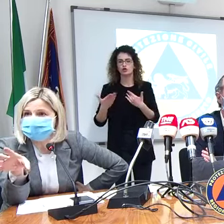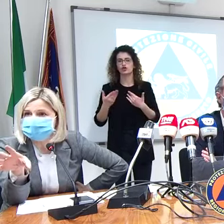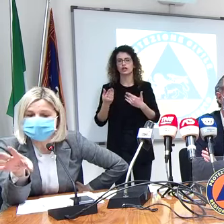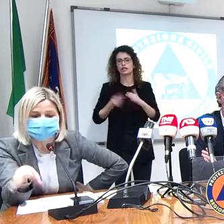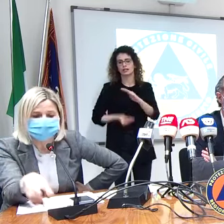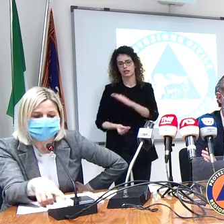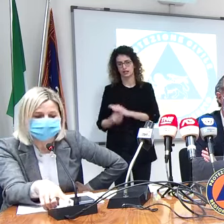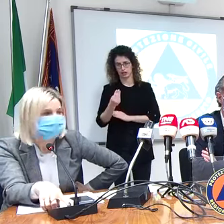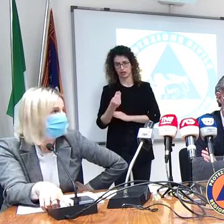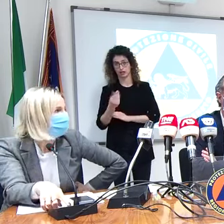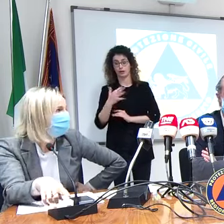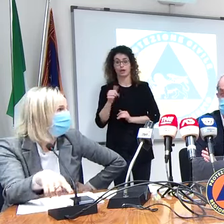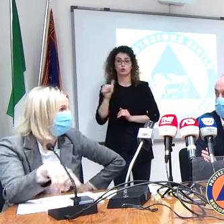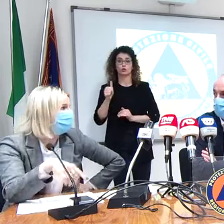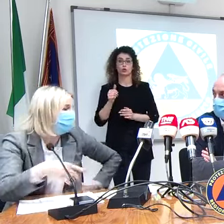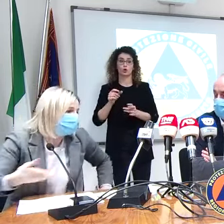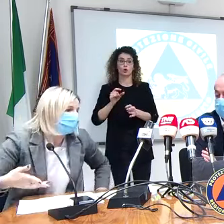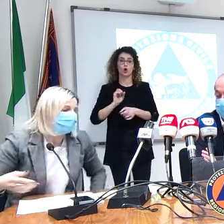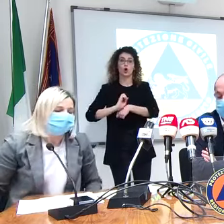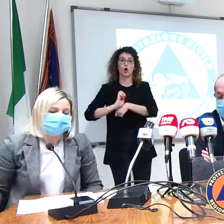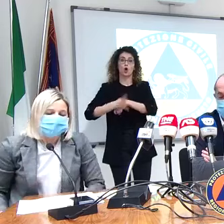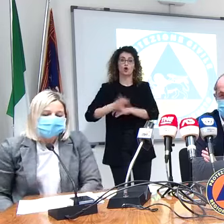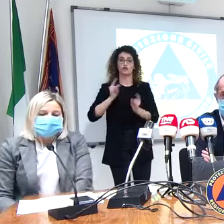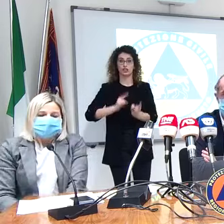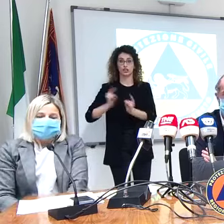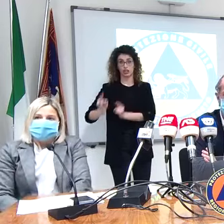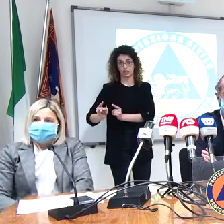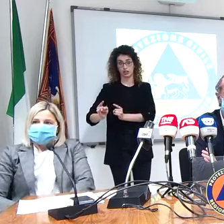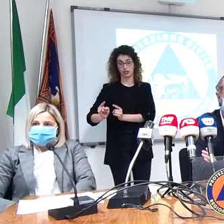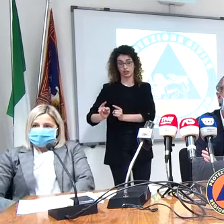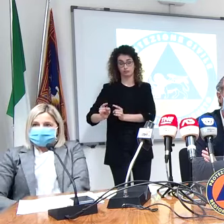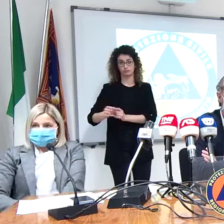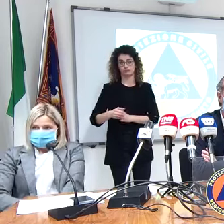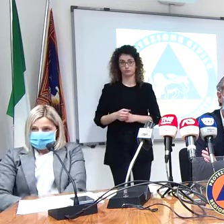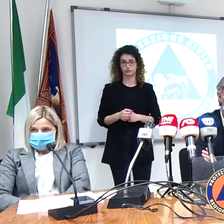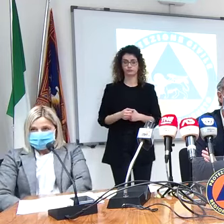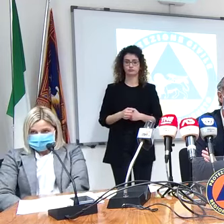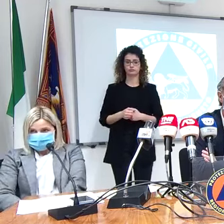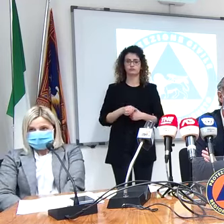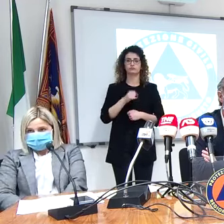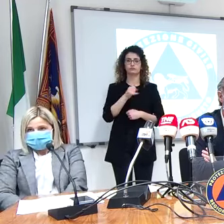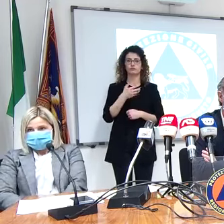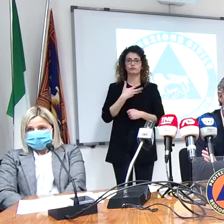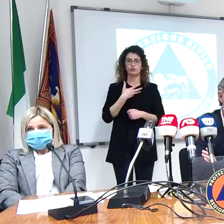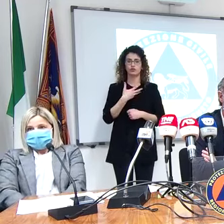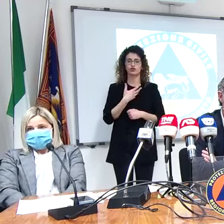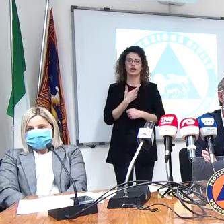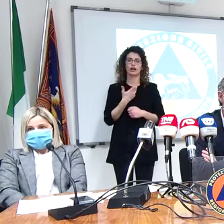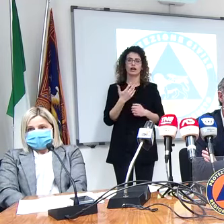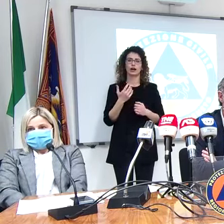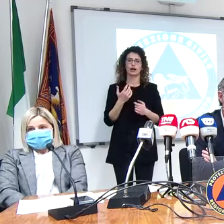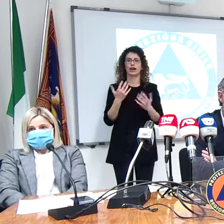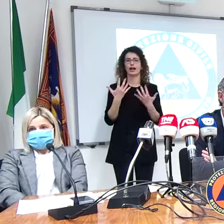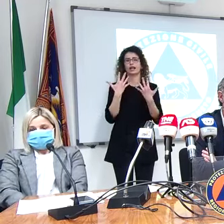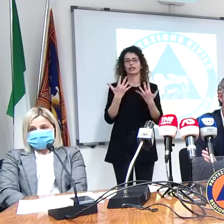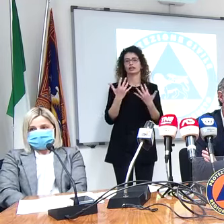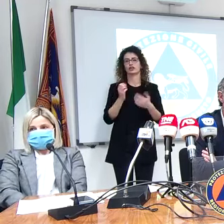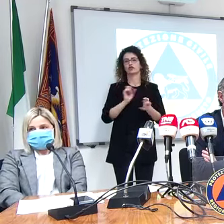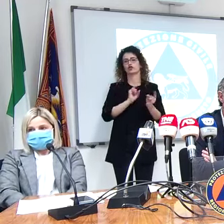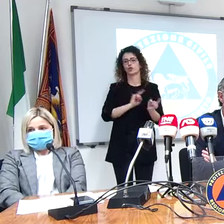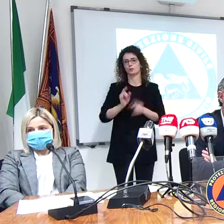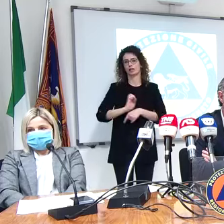hospital stiamo parlando sì perché poi c'è i famosi 10 ospedali covid va bene, grazie Prego